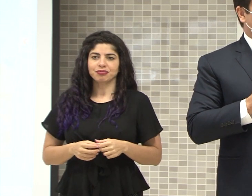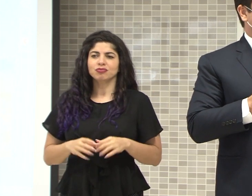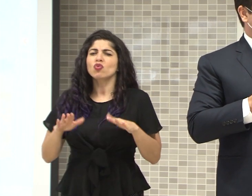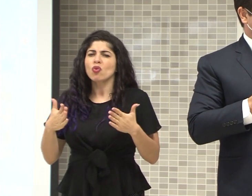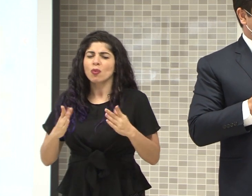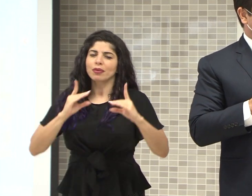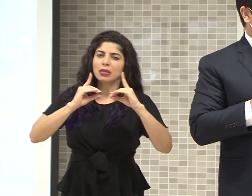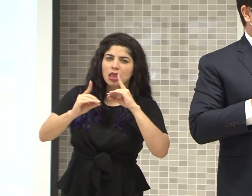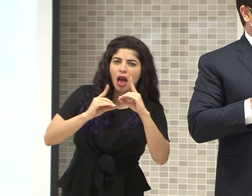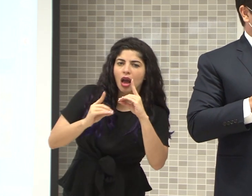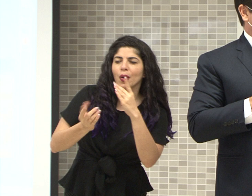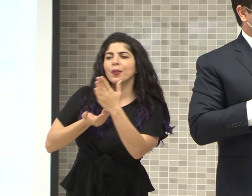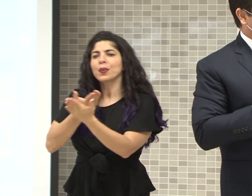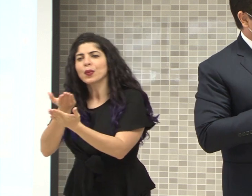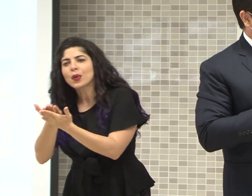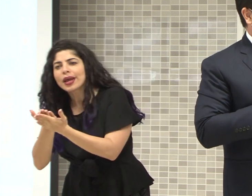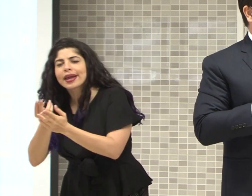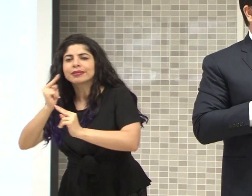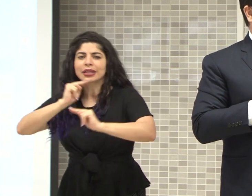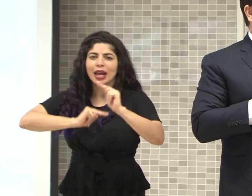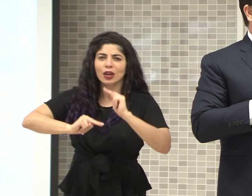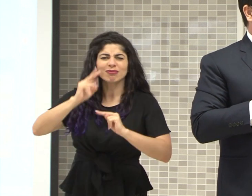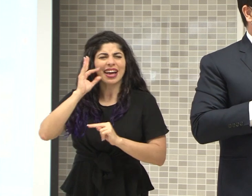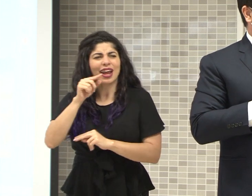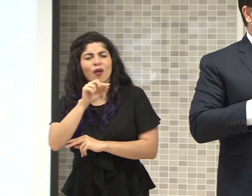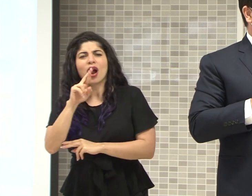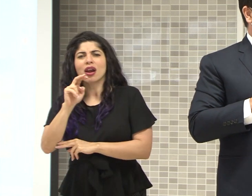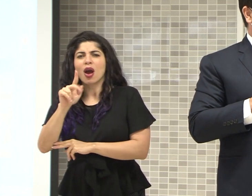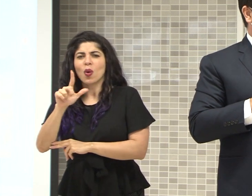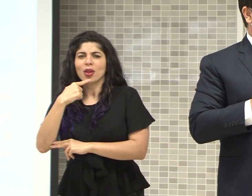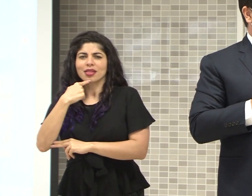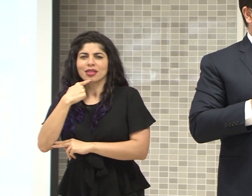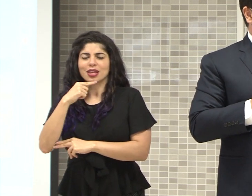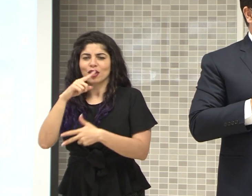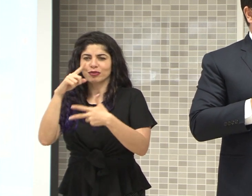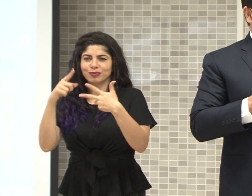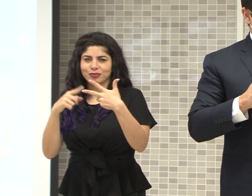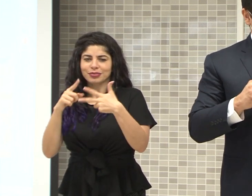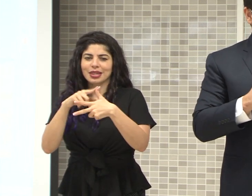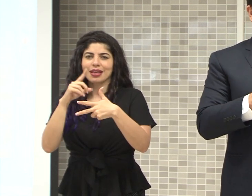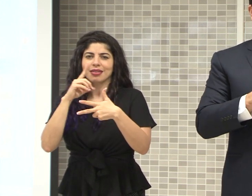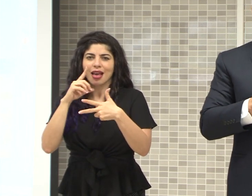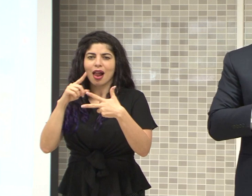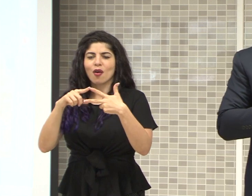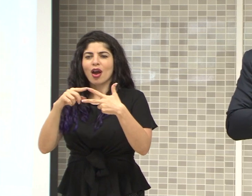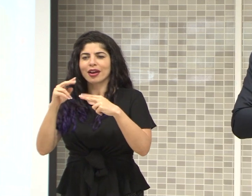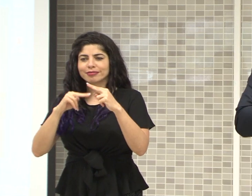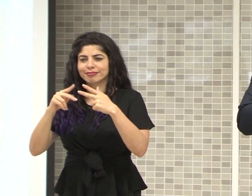Dialogar, proponer, y negociar, creo que dijo don Raúl, en algún momento. Acordar.